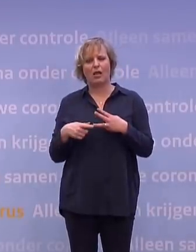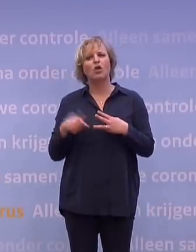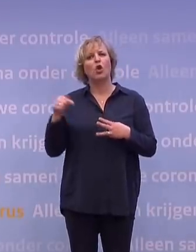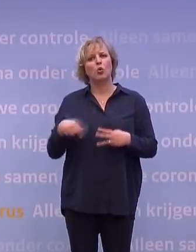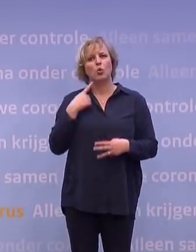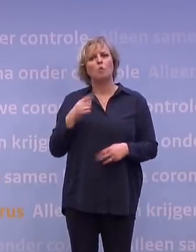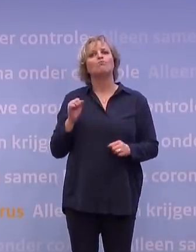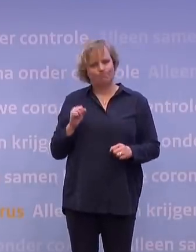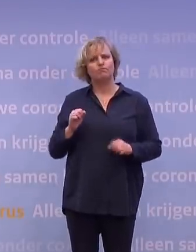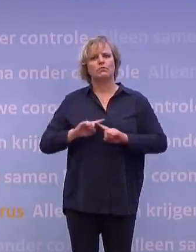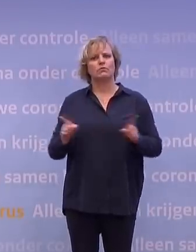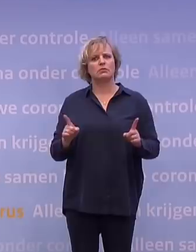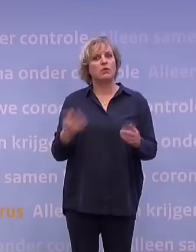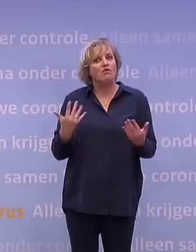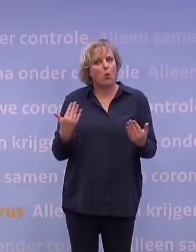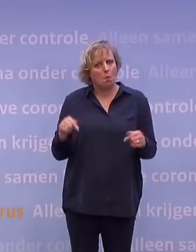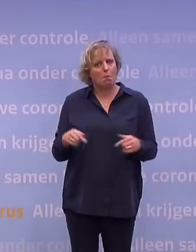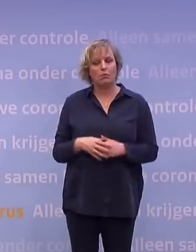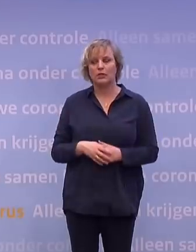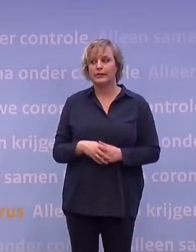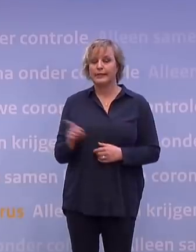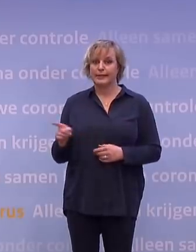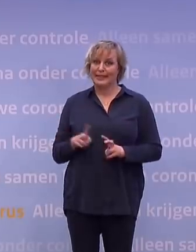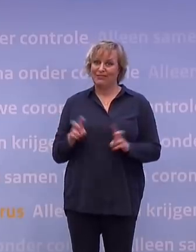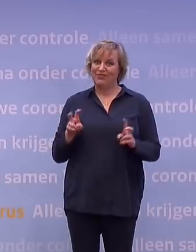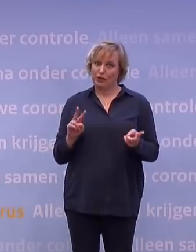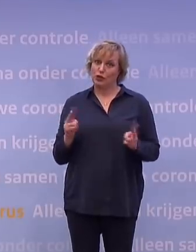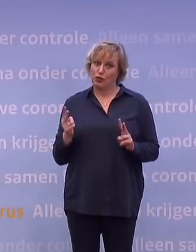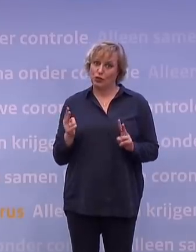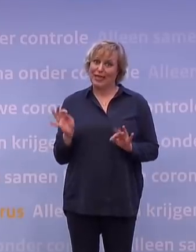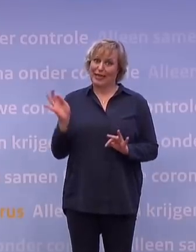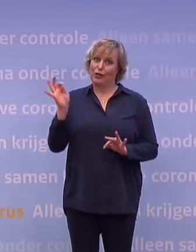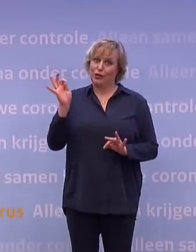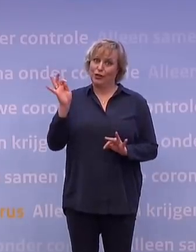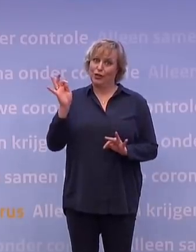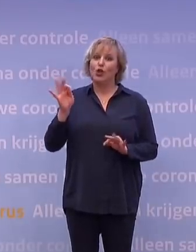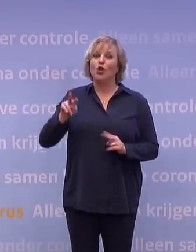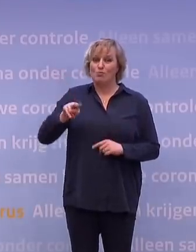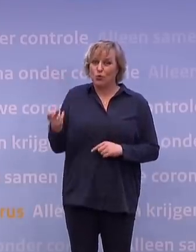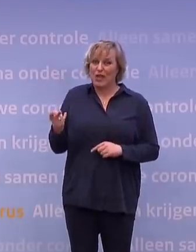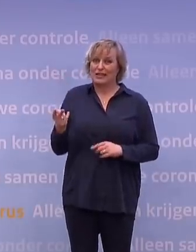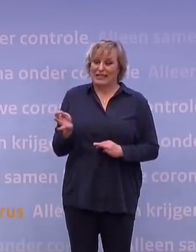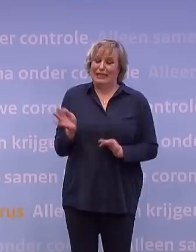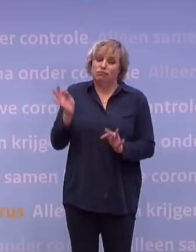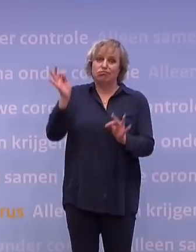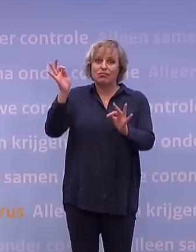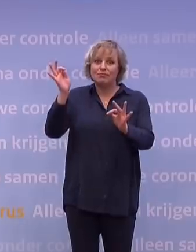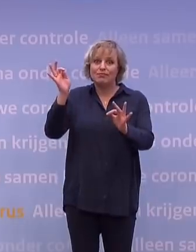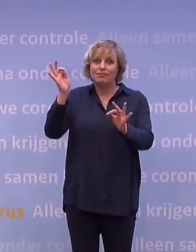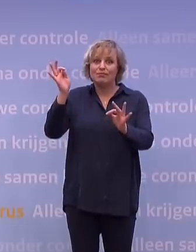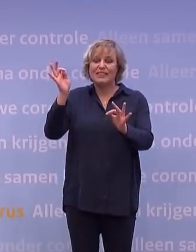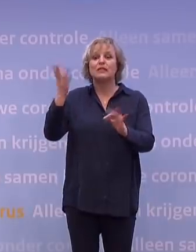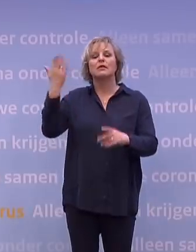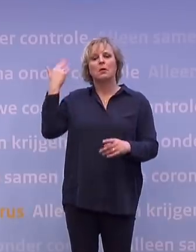eigenlijk veranderd? Nou ja, de ernst van het virus en de mutaties. Nou ja, daar is wel het denken in